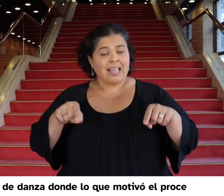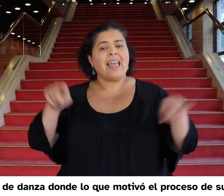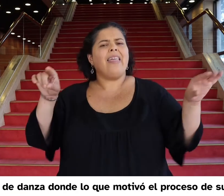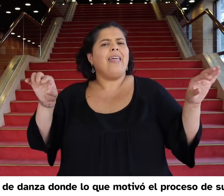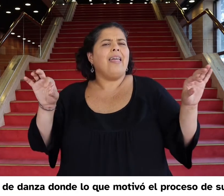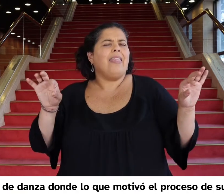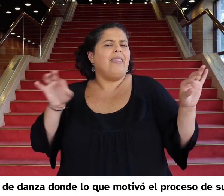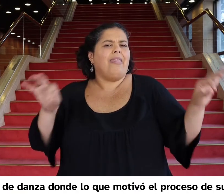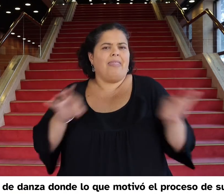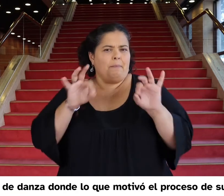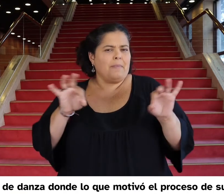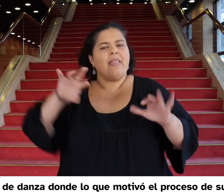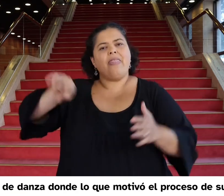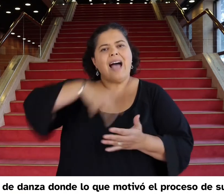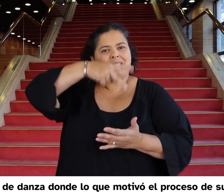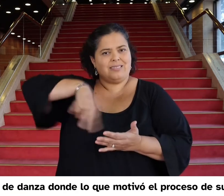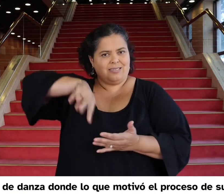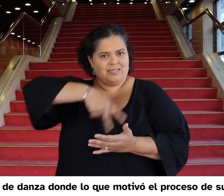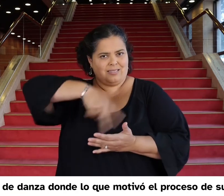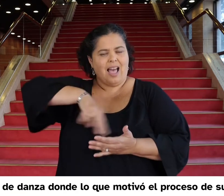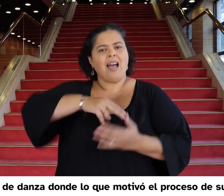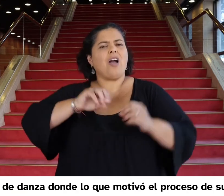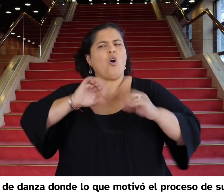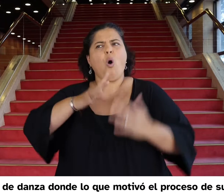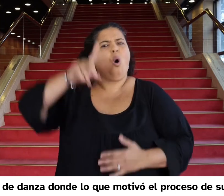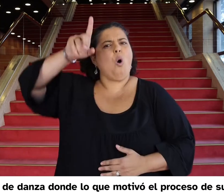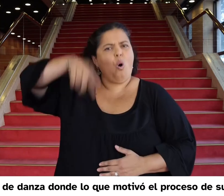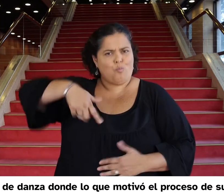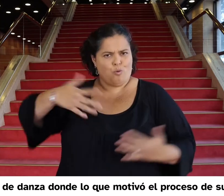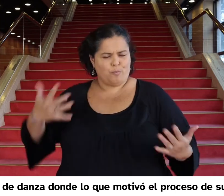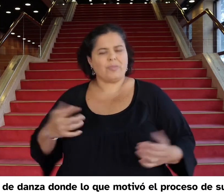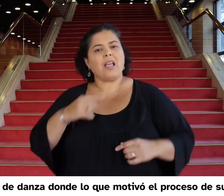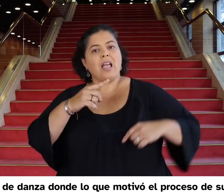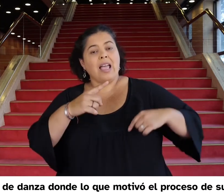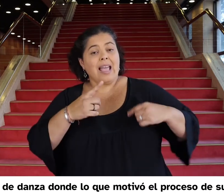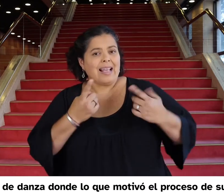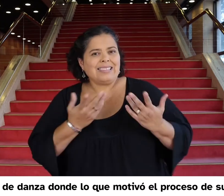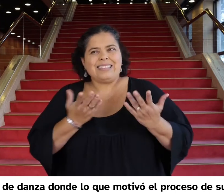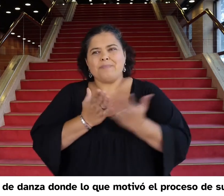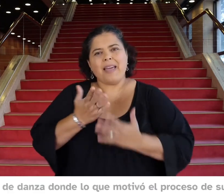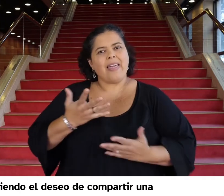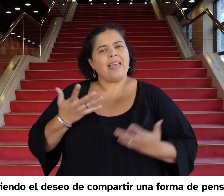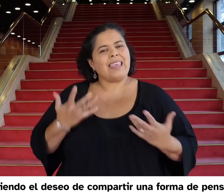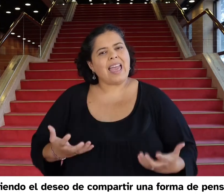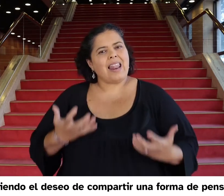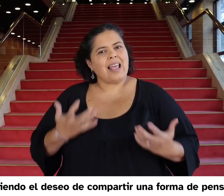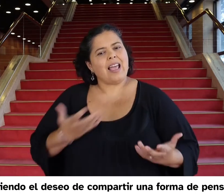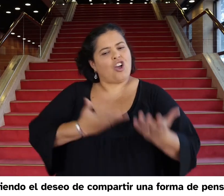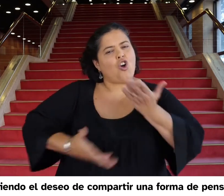Espectáculo de danza donde lo que motivó el proceso de su creación fue y sigue siendo el deseo de compartir una